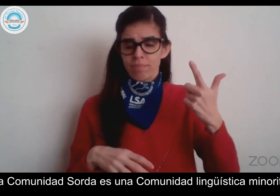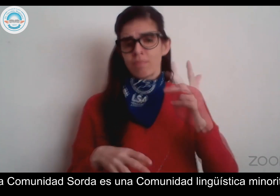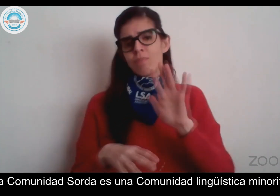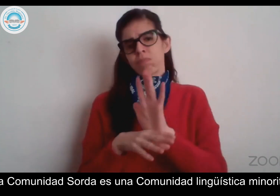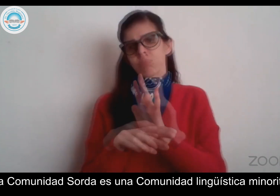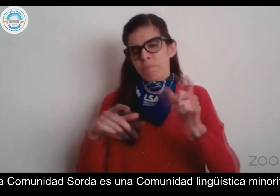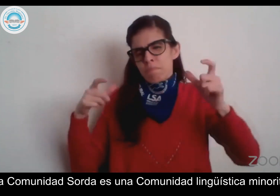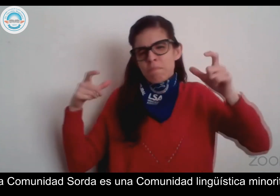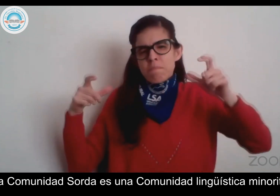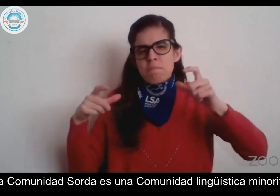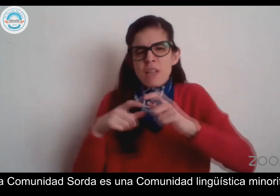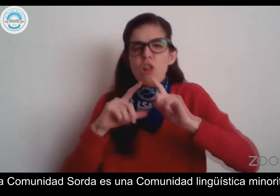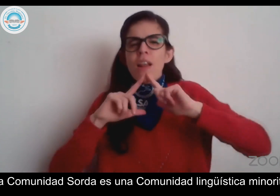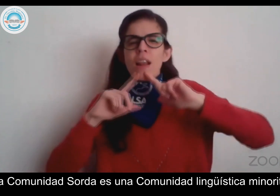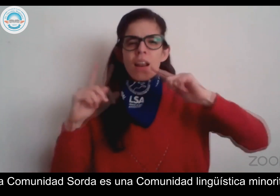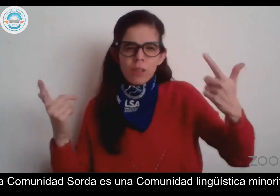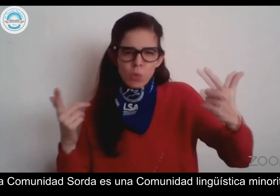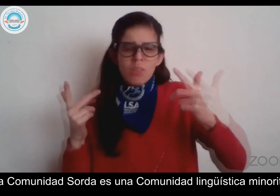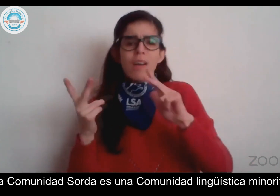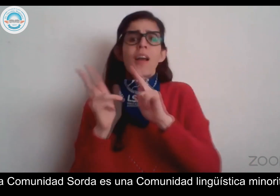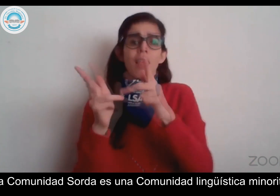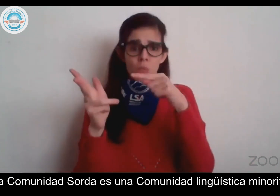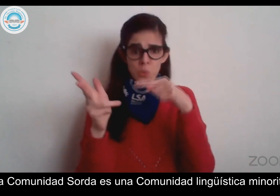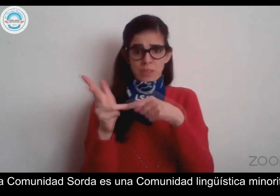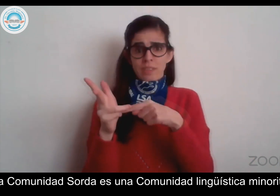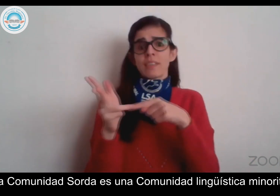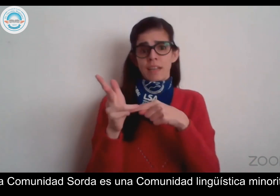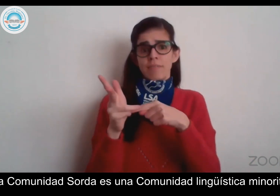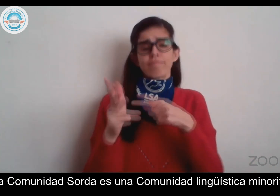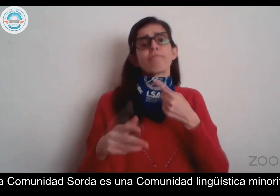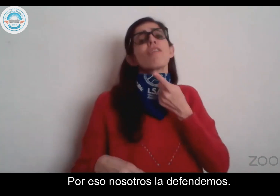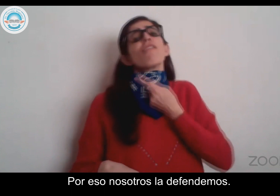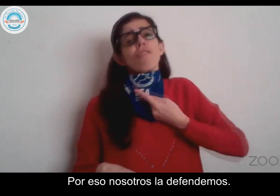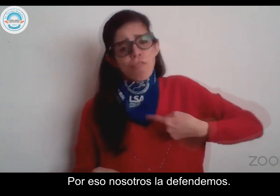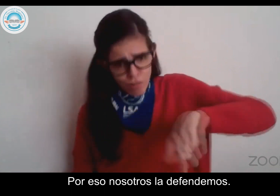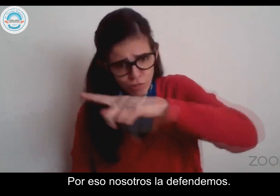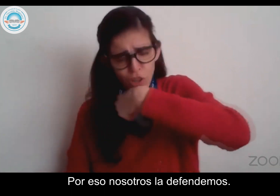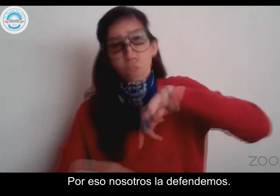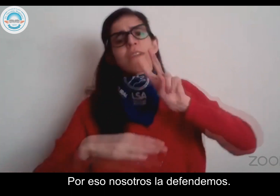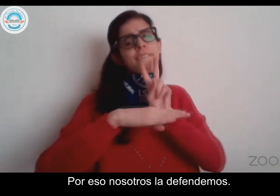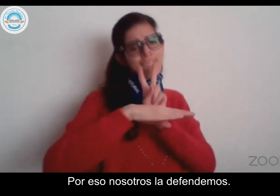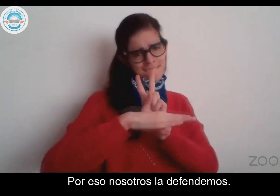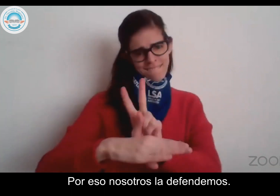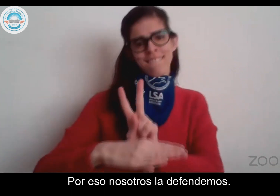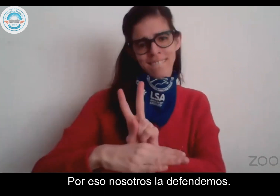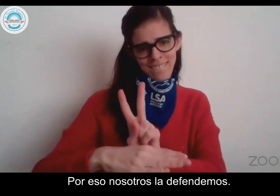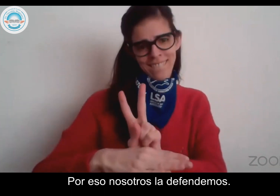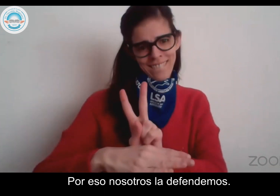comunidad lingüística minoritaria. Por eso nosotros la defendemos.